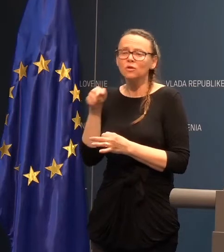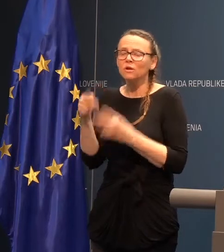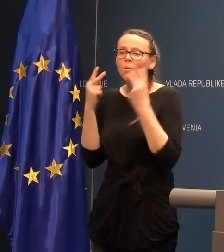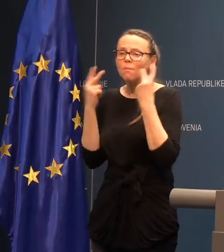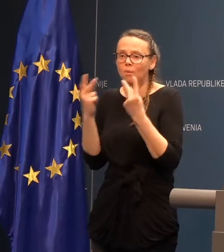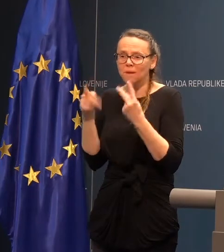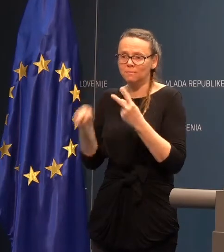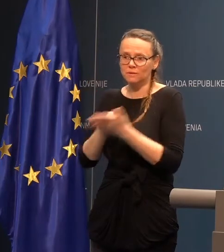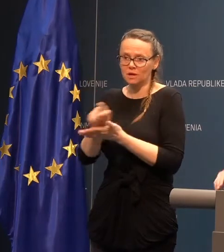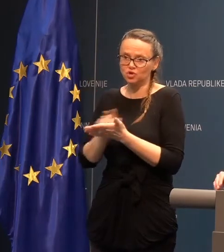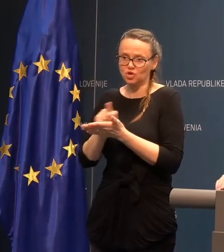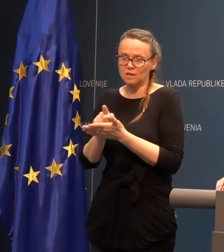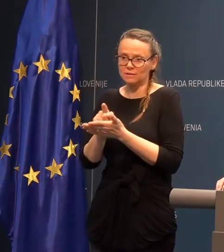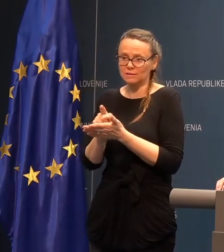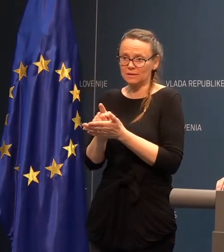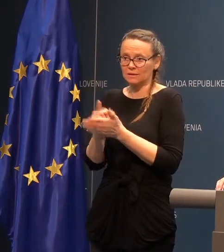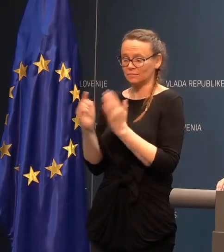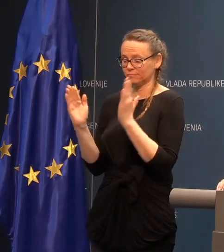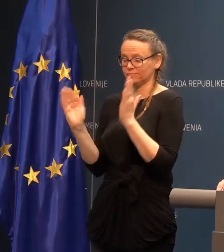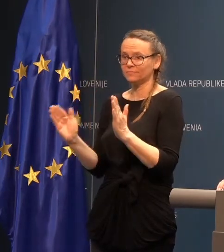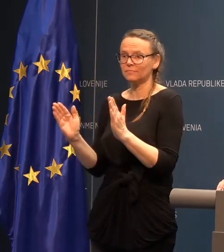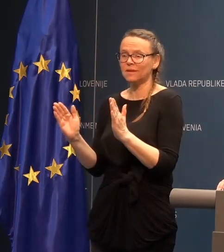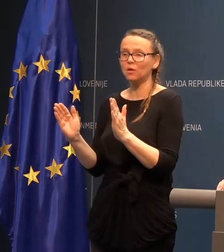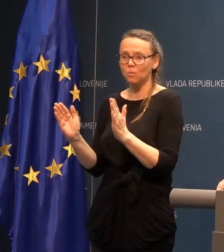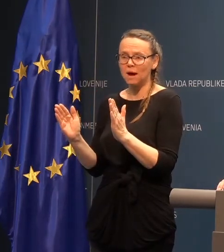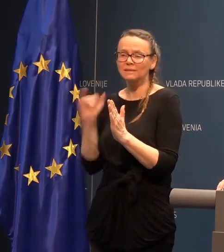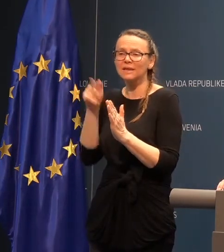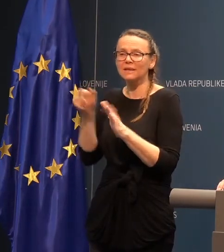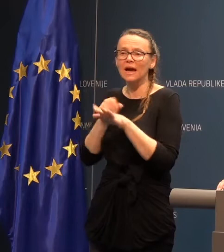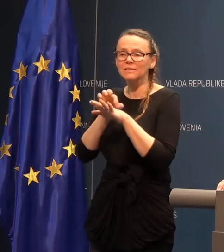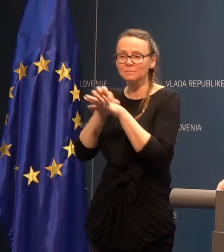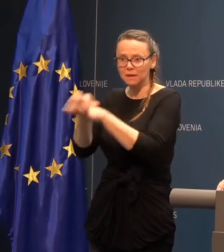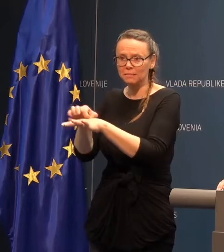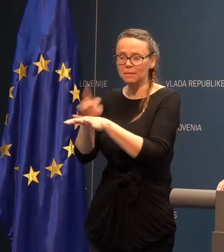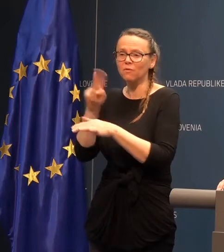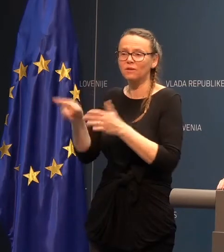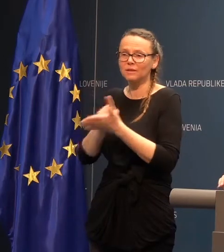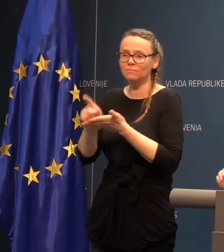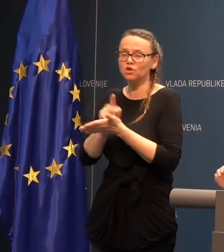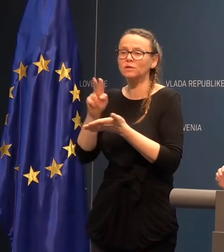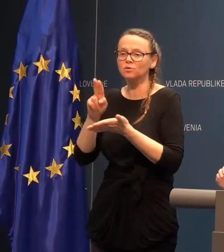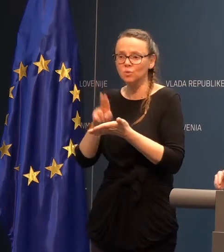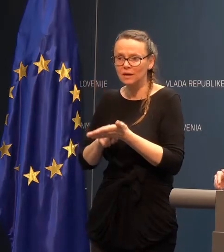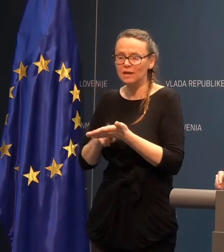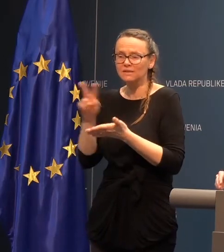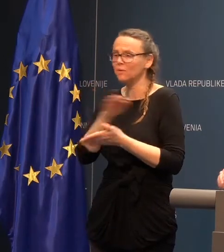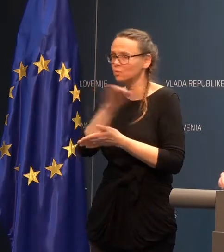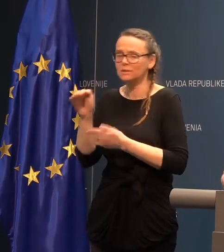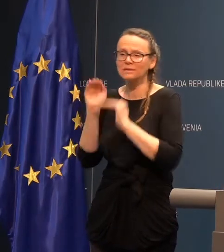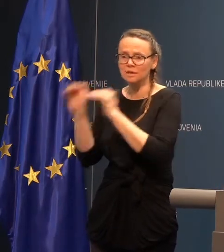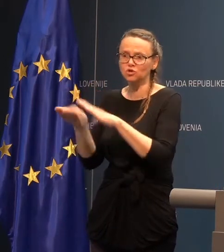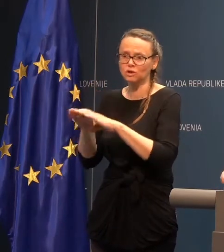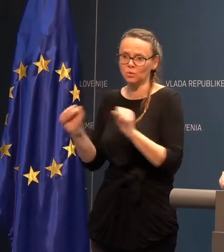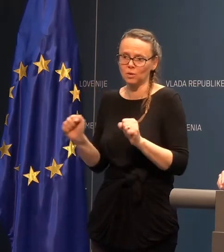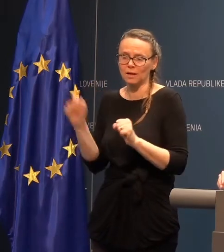pomemben ta čas inkubacije, da nekoga spremljamo in je v tem času res v vseh zaščitnih